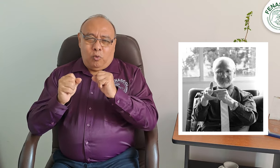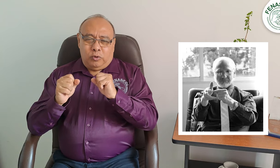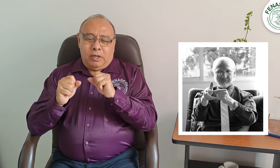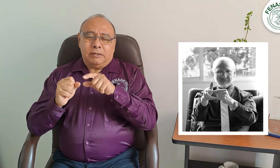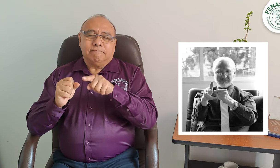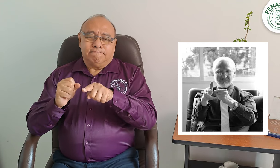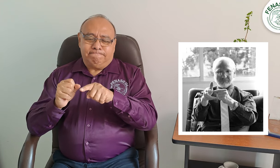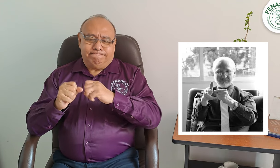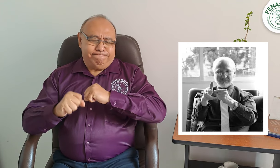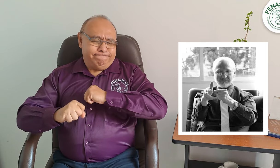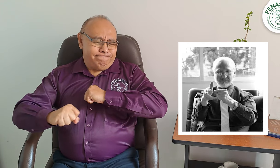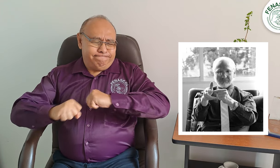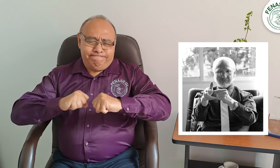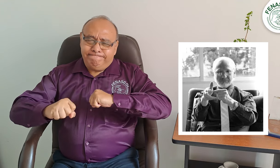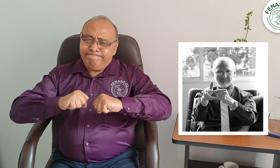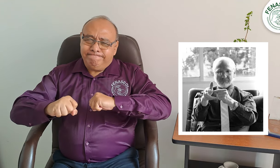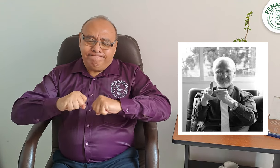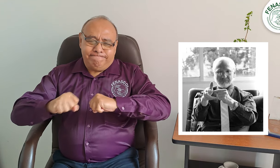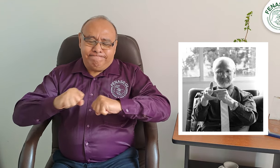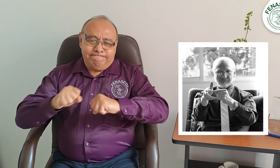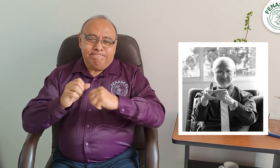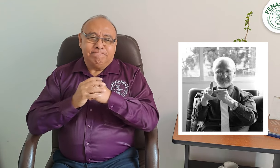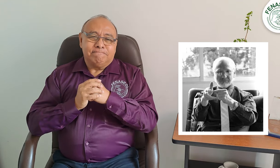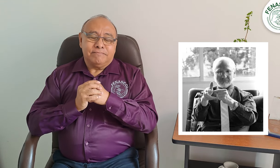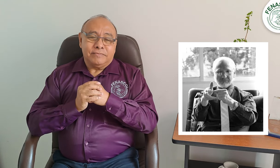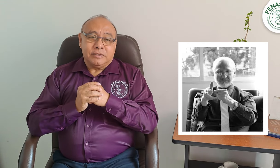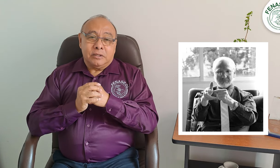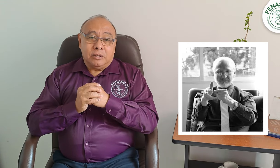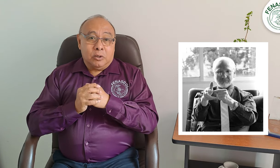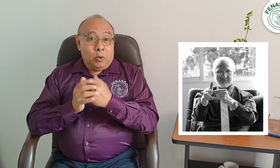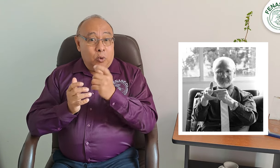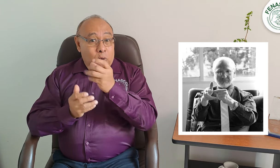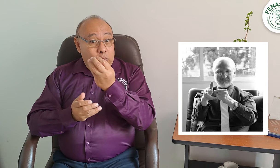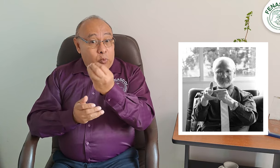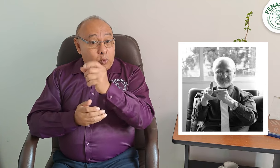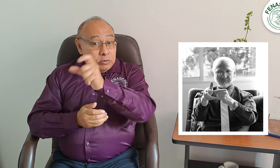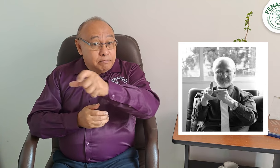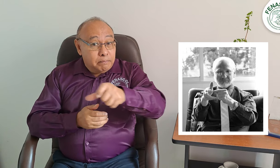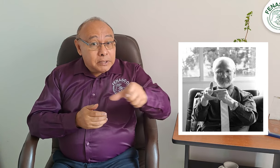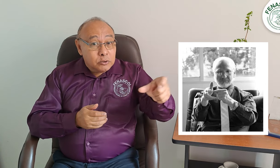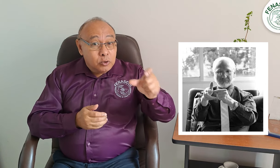fue un ejemplo para muchos líderes sordos del país.